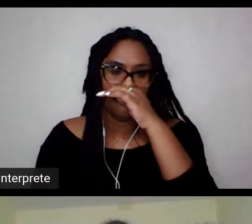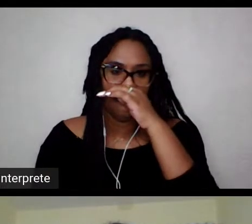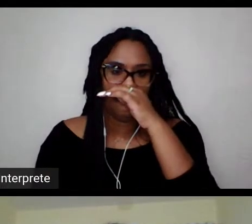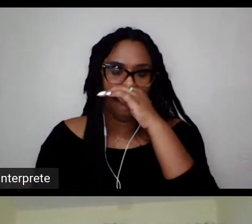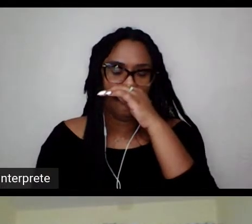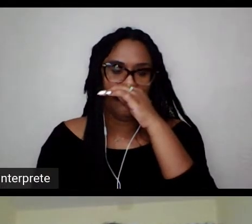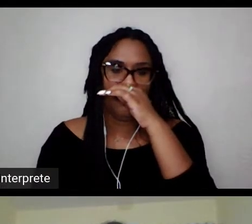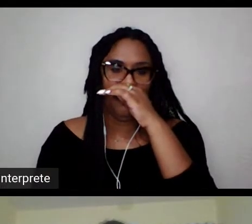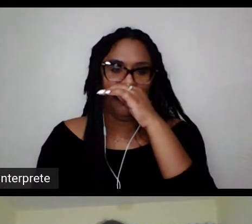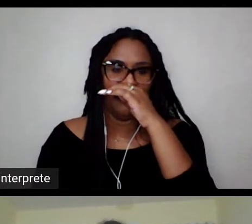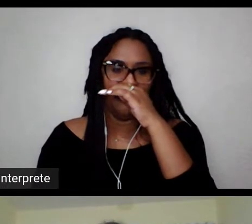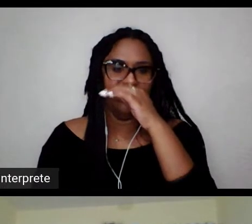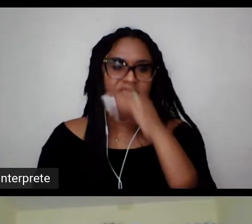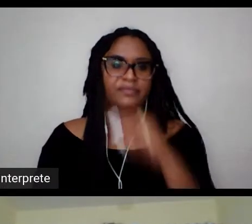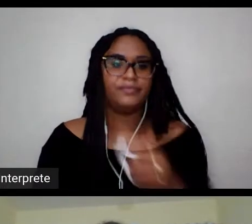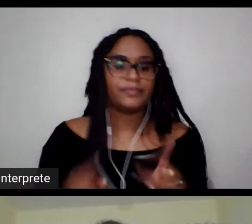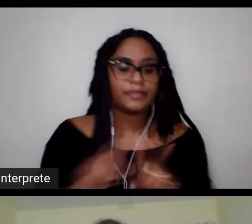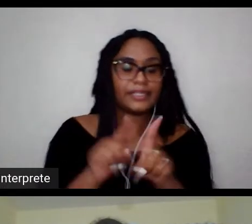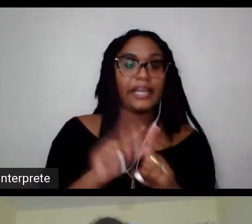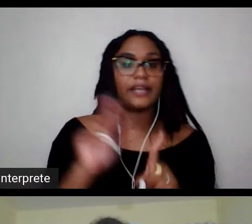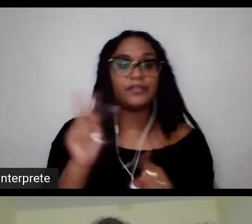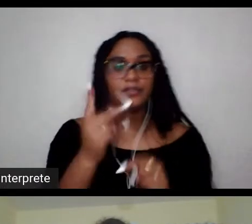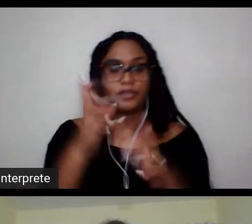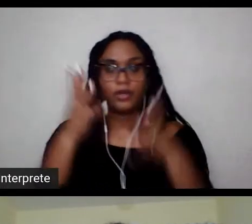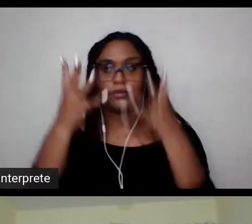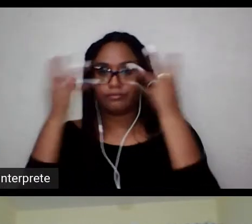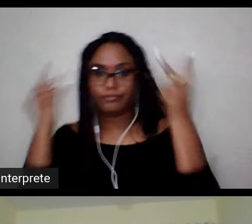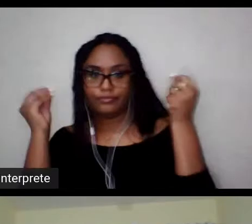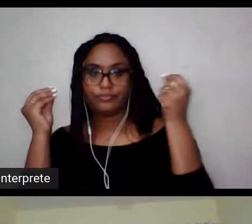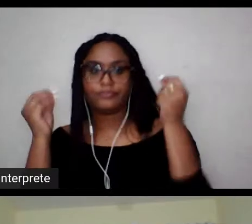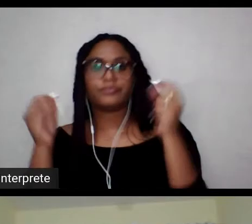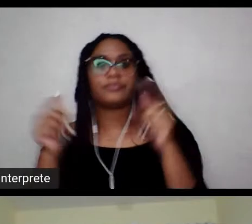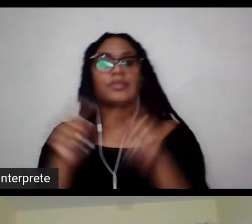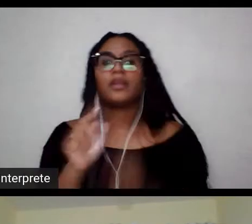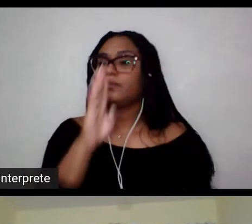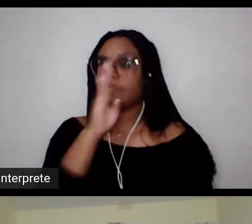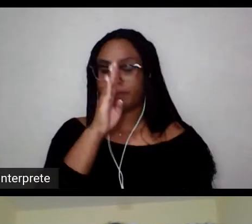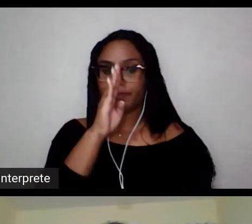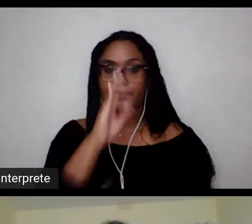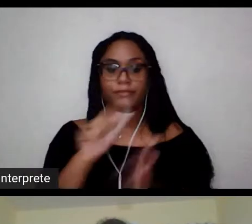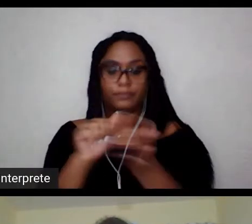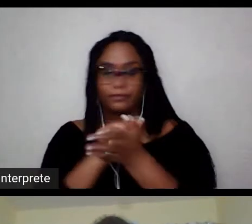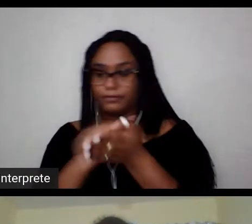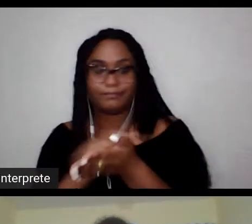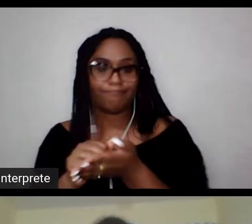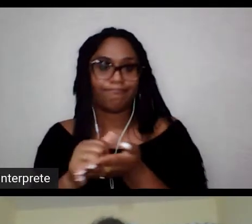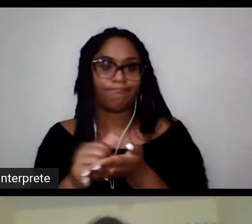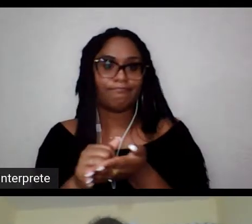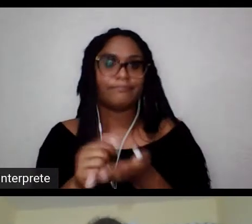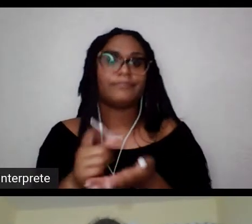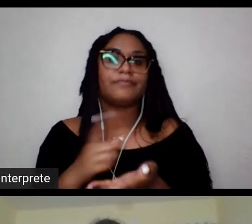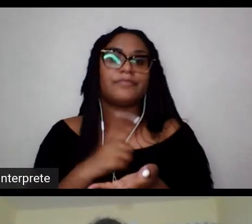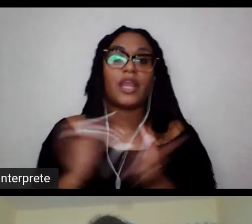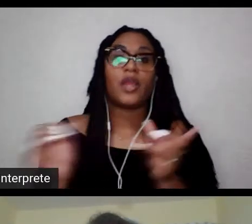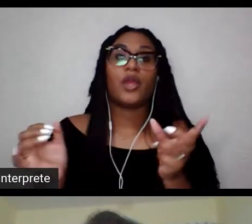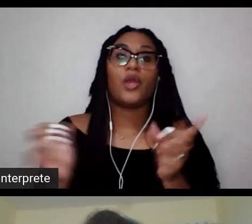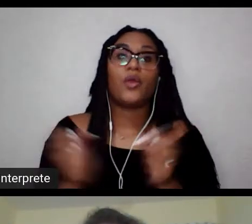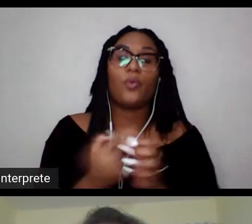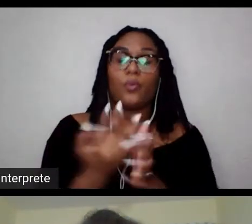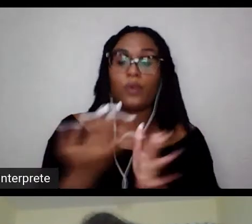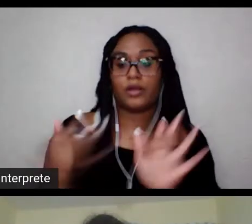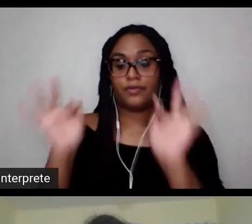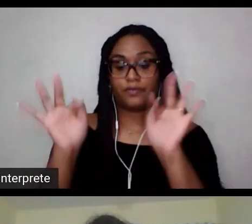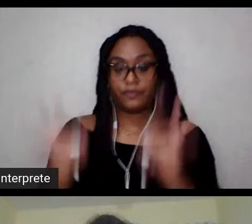da história, o esquecimento, o silenciamento. Gente, quando eu terminei de fazer essa pesquisa, em